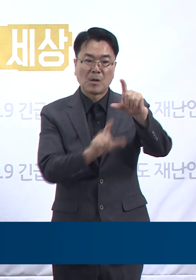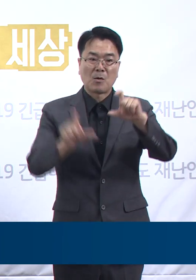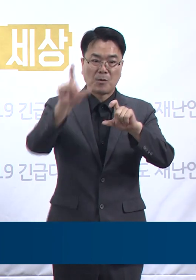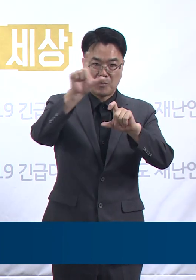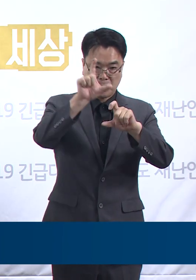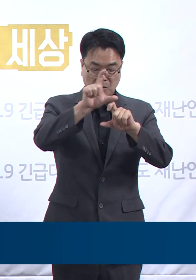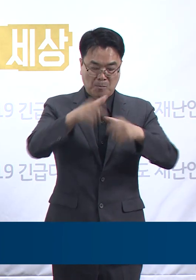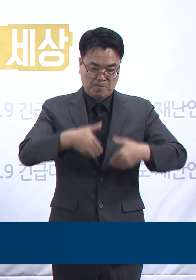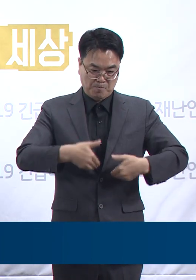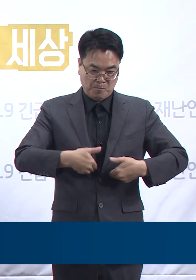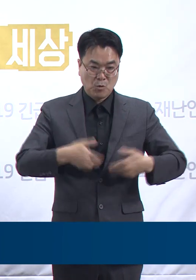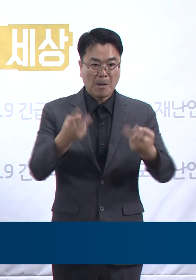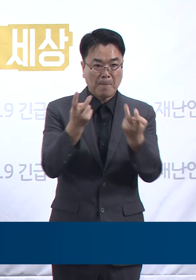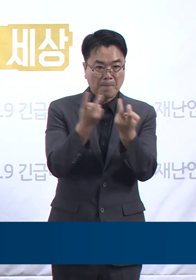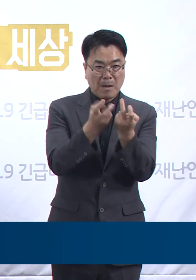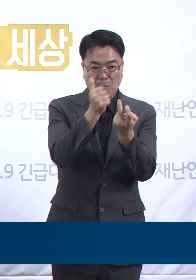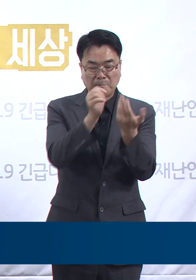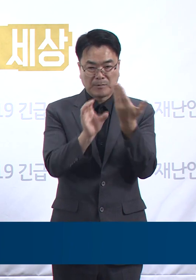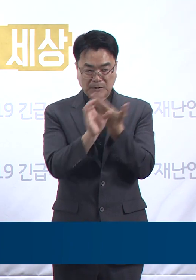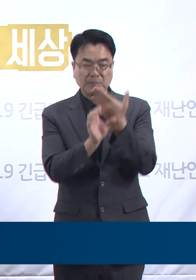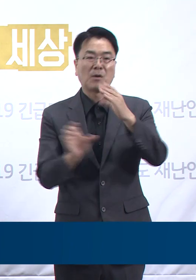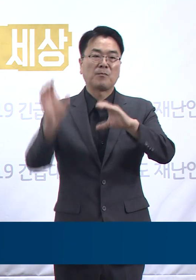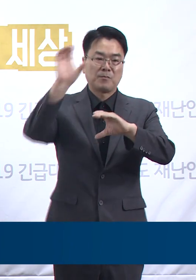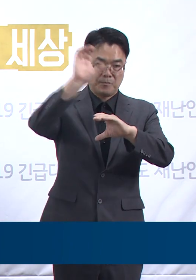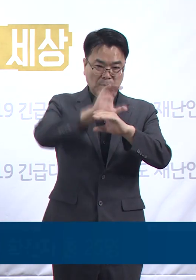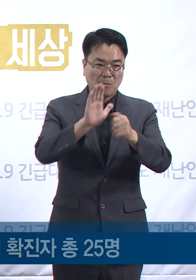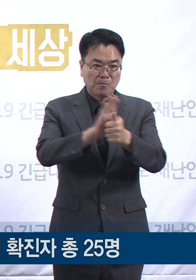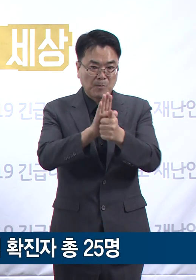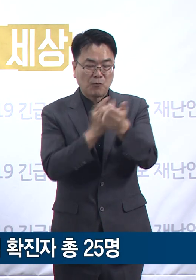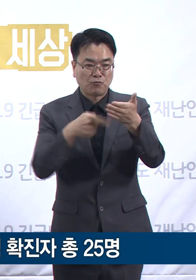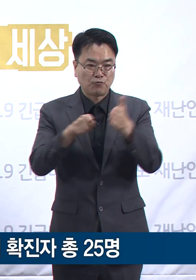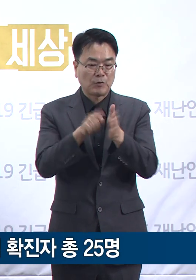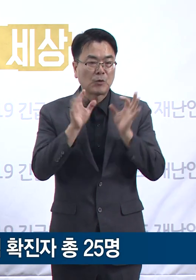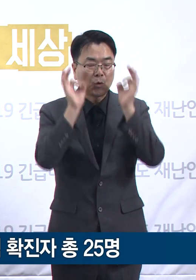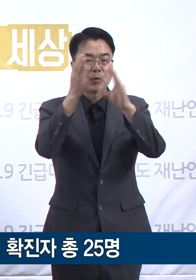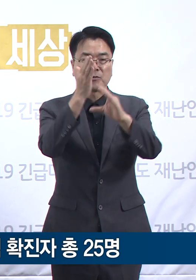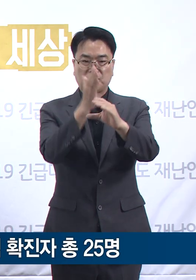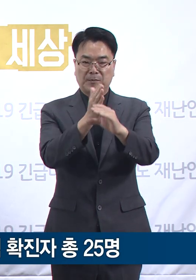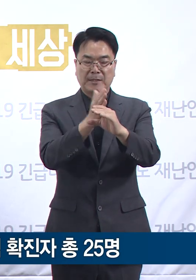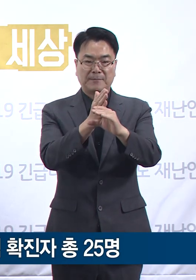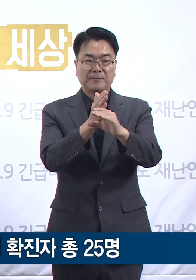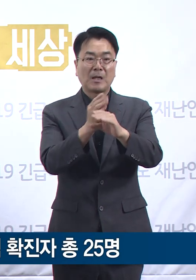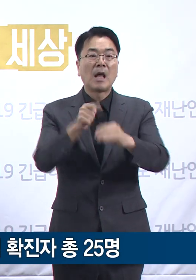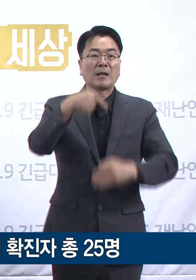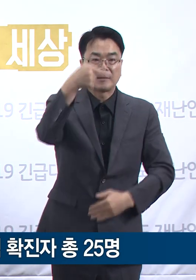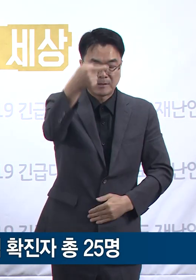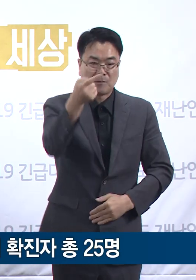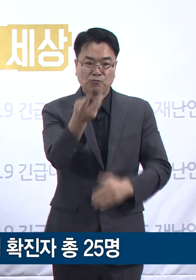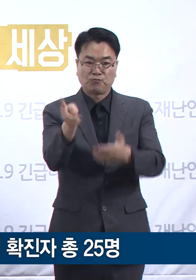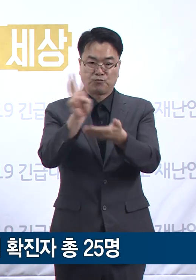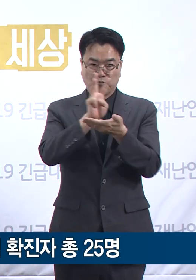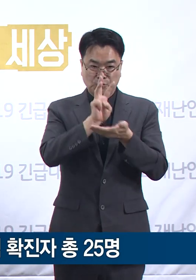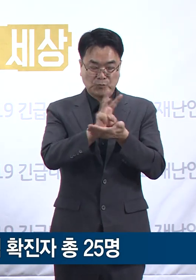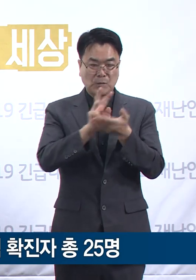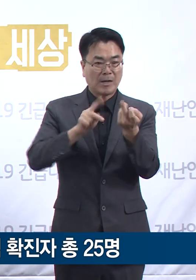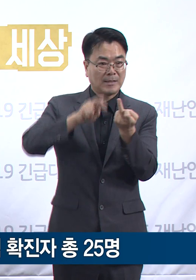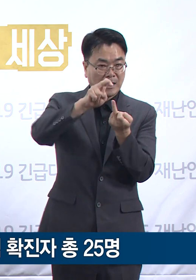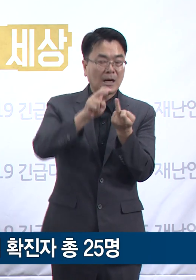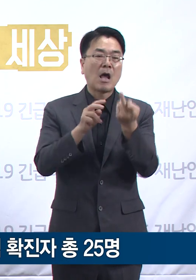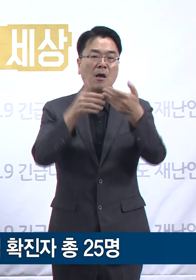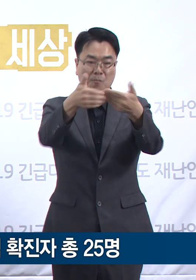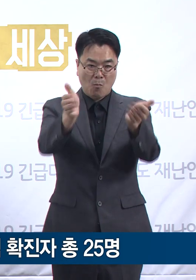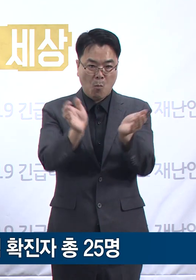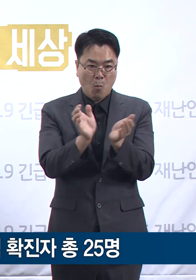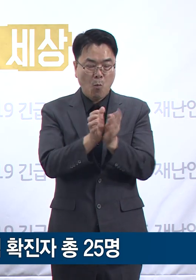방역 조치 예정입니다. 수도권 산악보인카페 관련 확진 상황입니다. 9월 15일 1명이 추가 확진되어